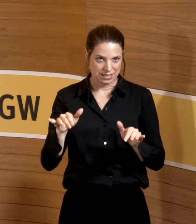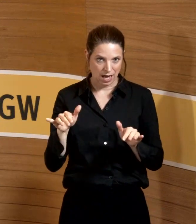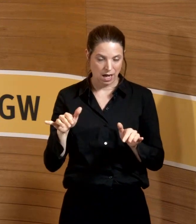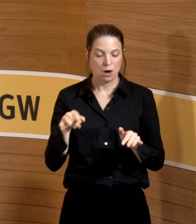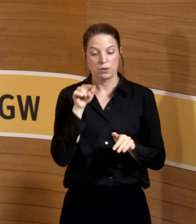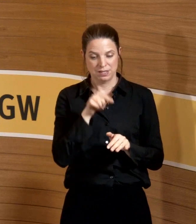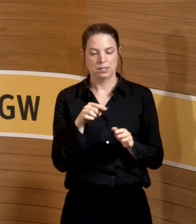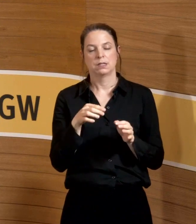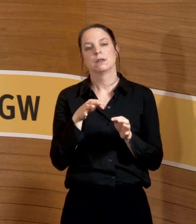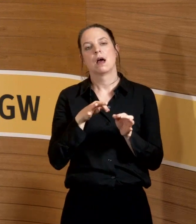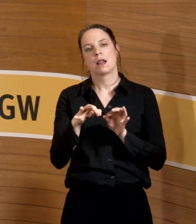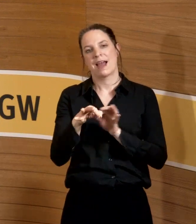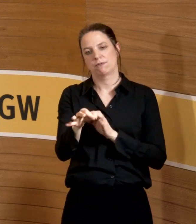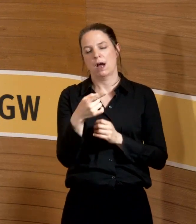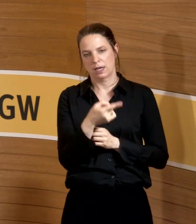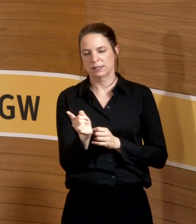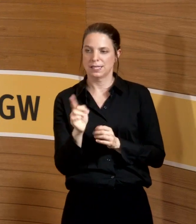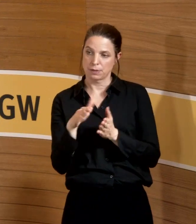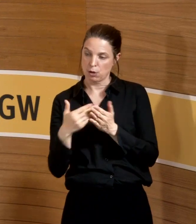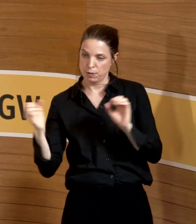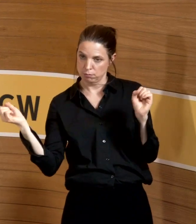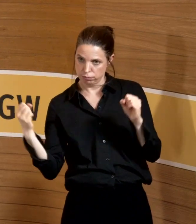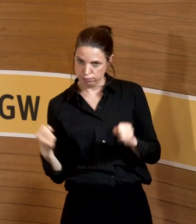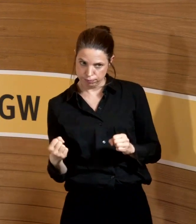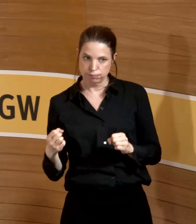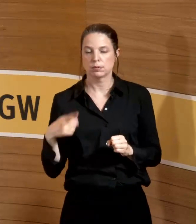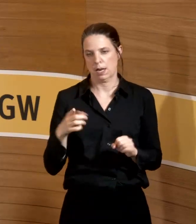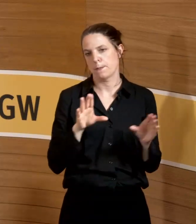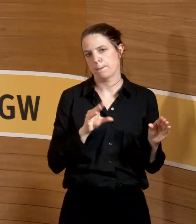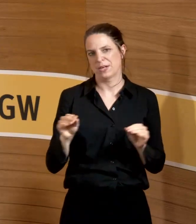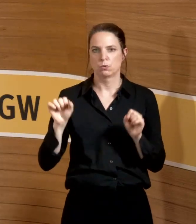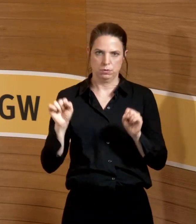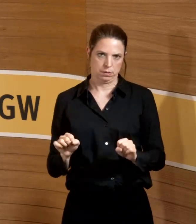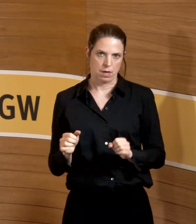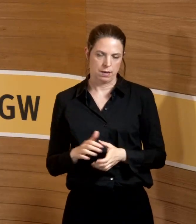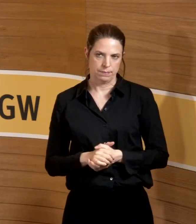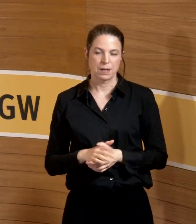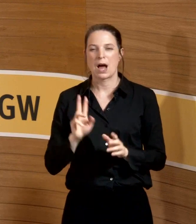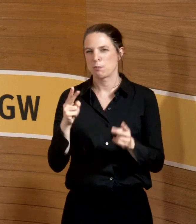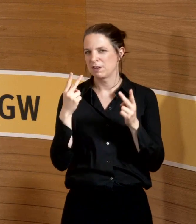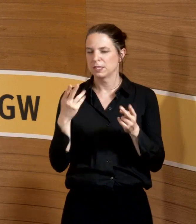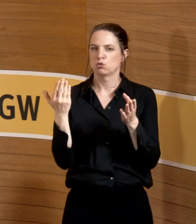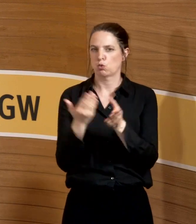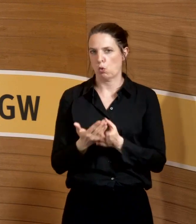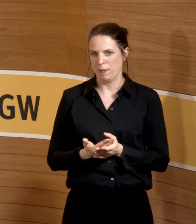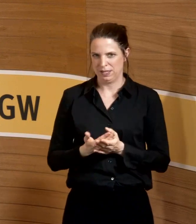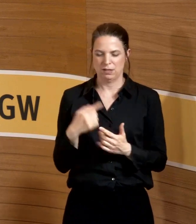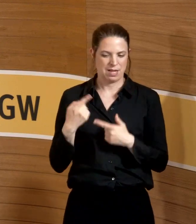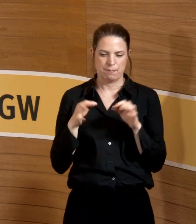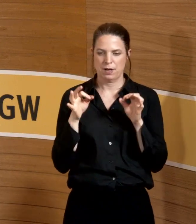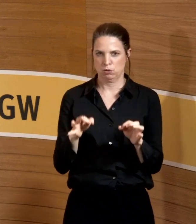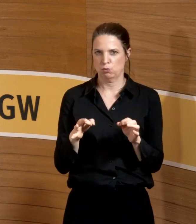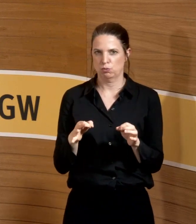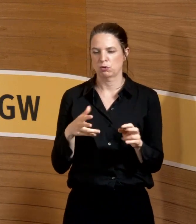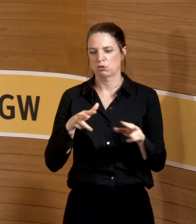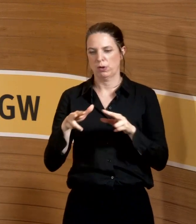sozusagen in die gleiche Richtung argumentieren. Es ist immer gut zu dokumentieren, sonst kommen sie leicht ins